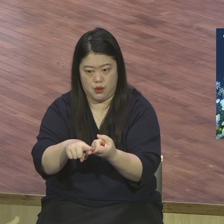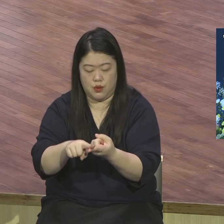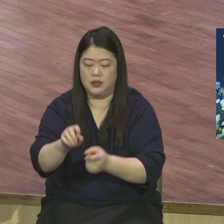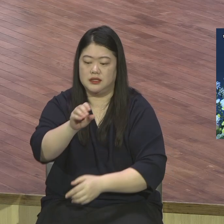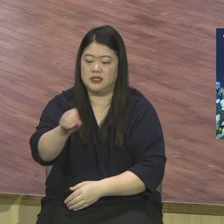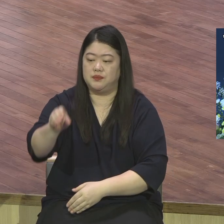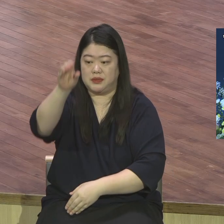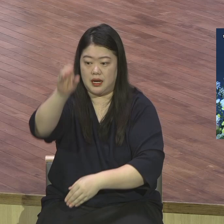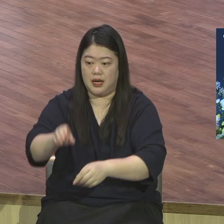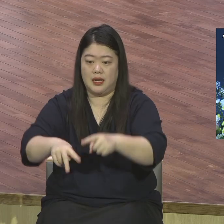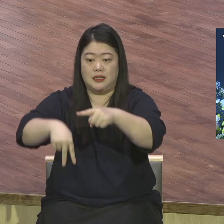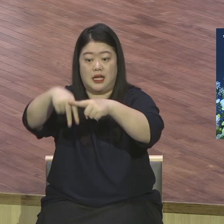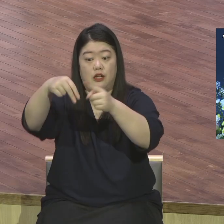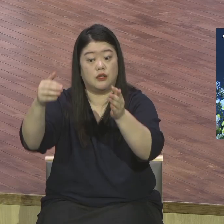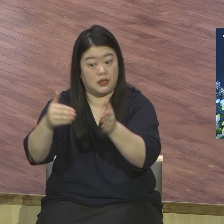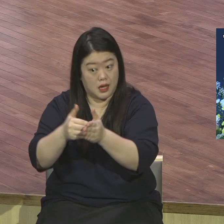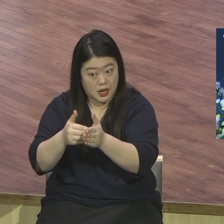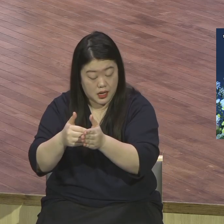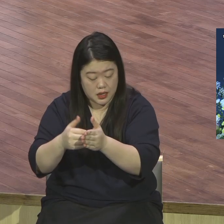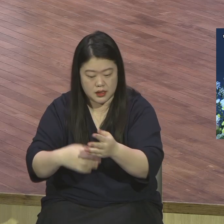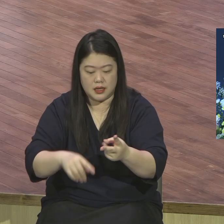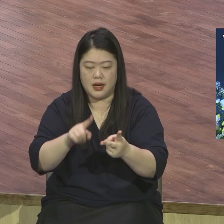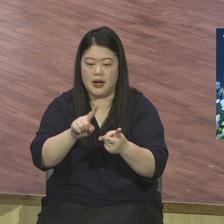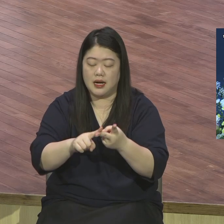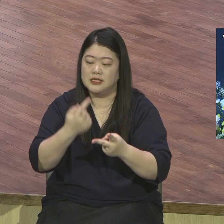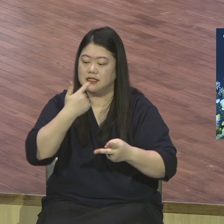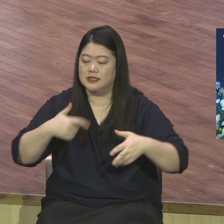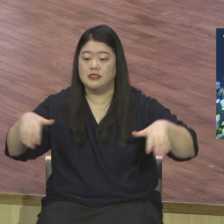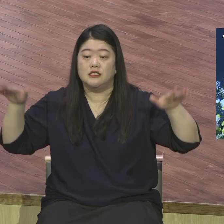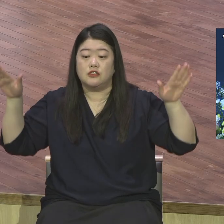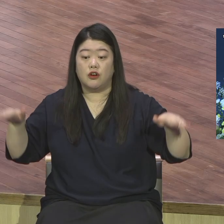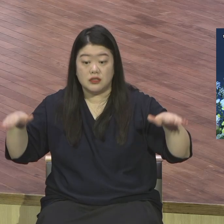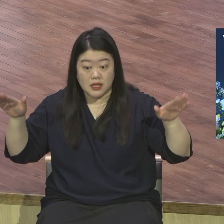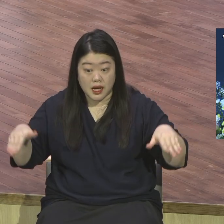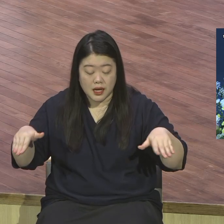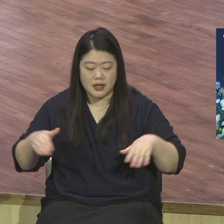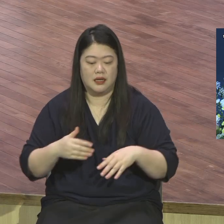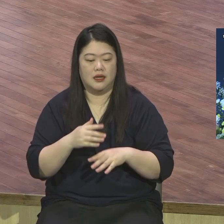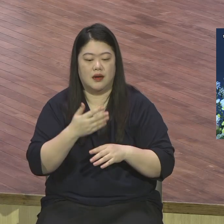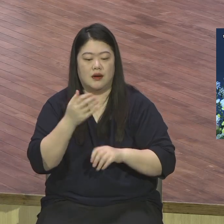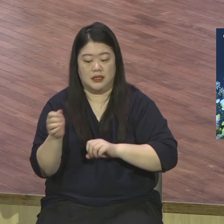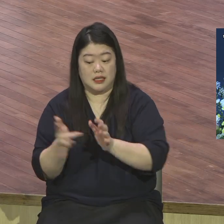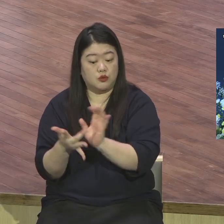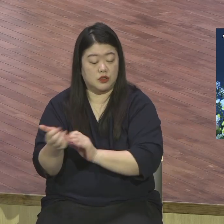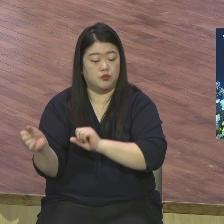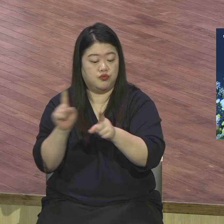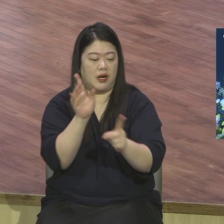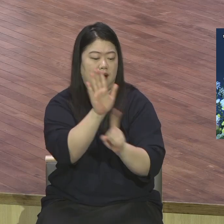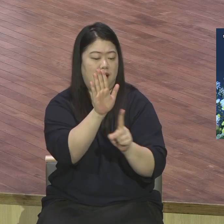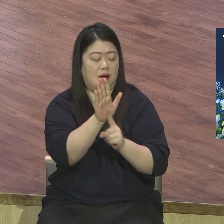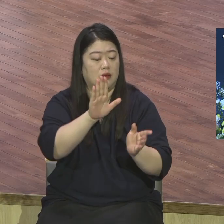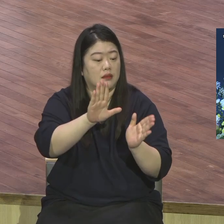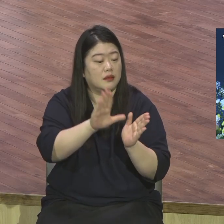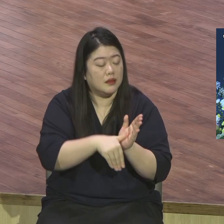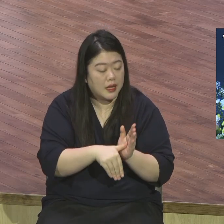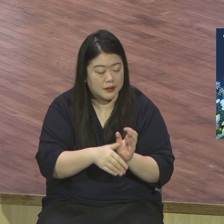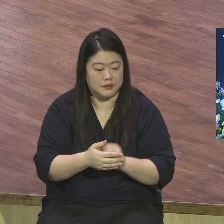달리시고 마태복음 28장 6절에서는 천사들이 부활 소식을 전하면서 이렇게 외칩니다 그가 말씀하신 대로